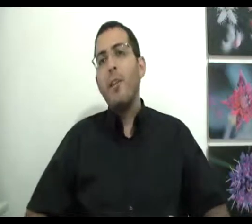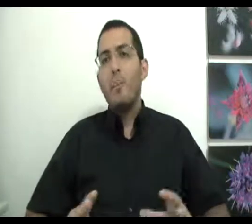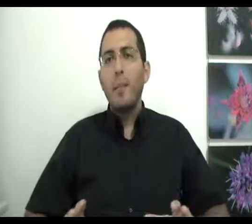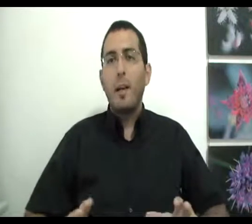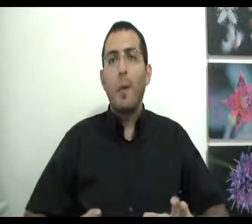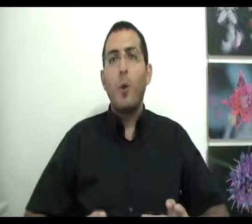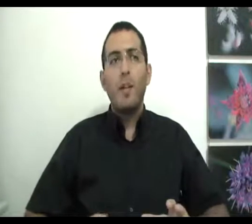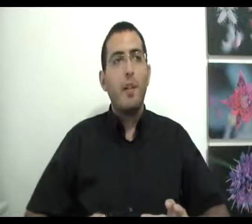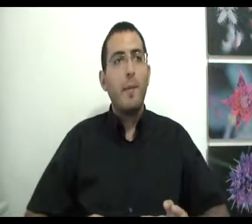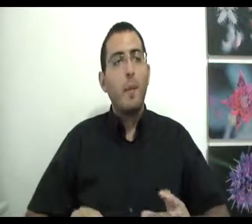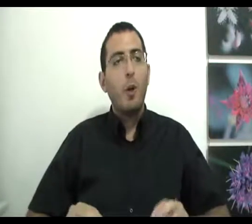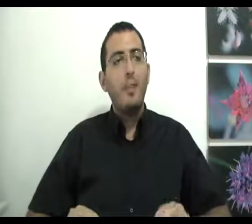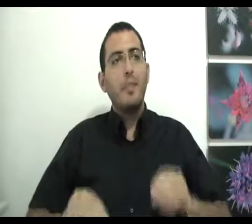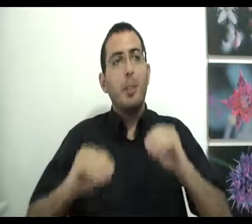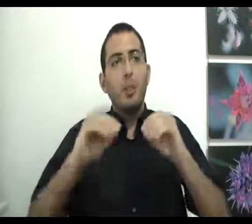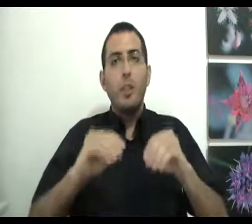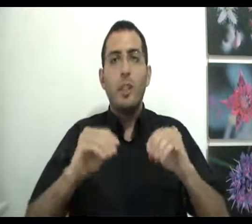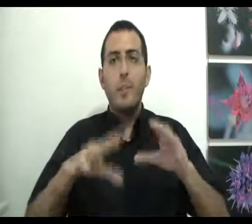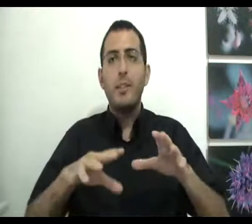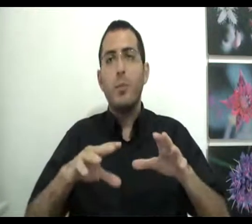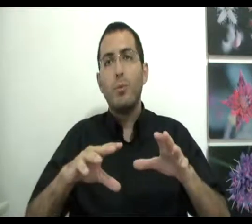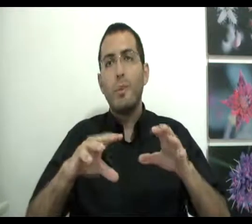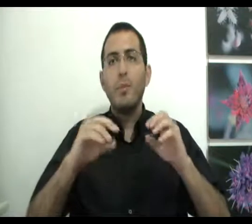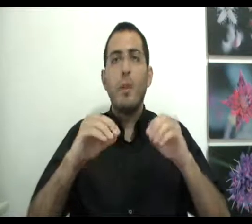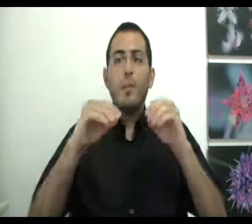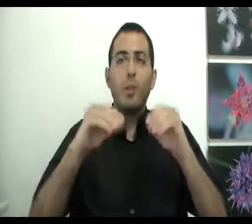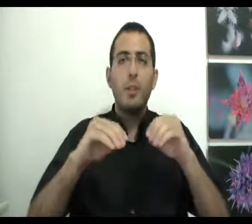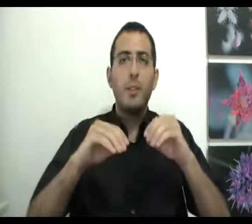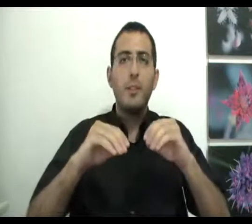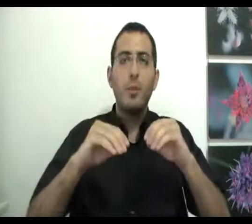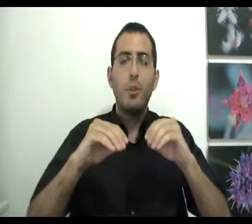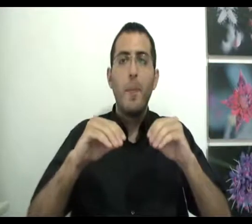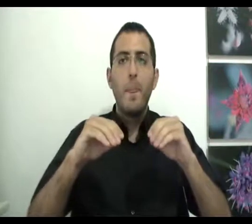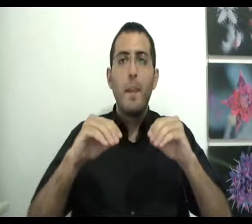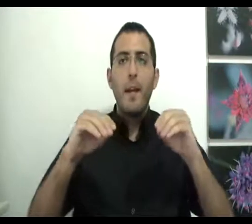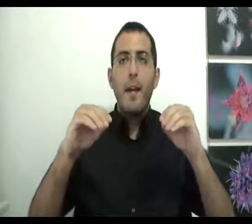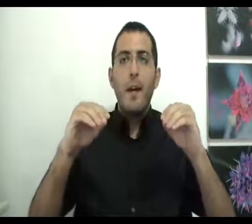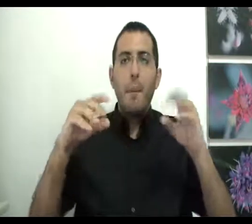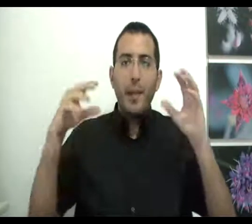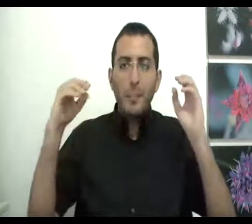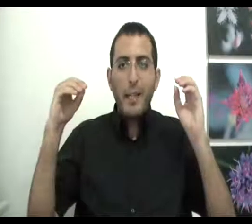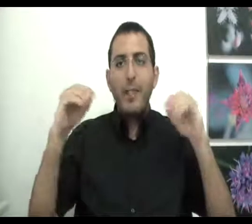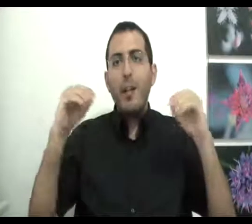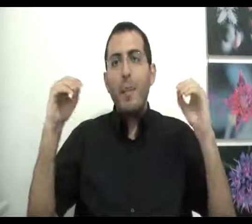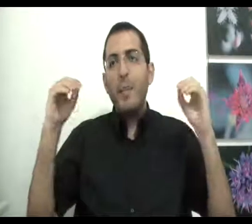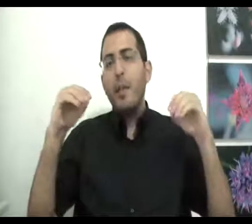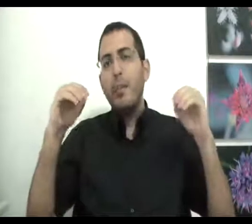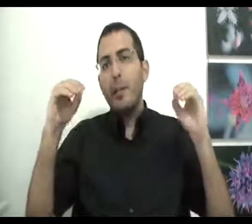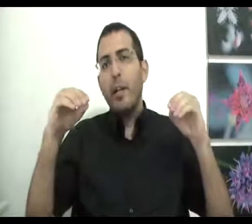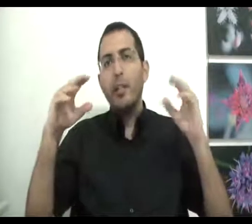שבו מתחברים כל ההפכים המקום הזה זה בשורש של המציאות מה זאת אומרת בשורש של המציאות? בפרספקטיבה הפנימית ביותר של